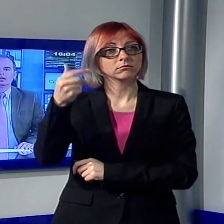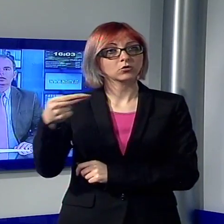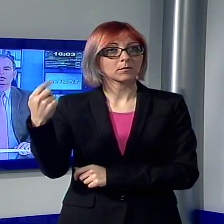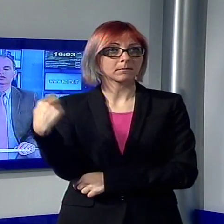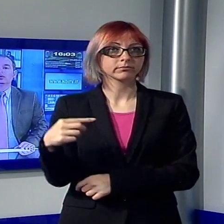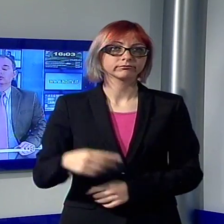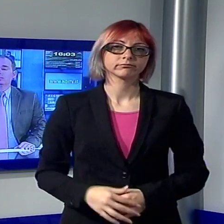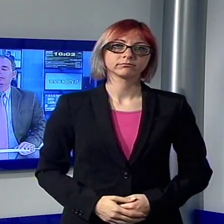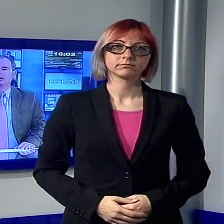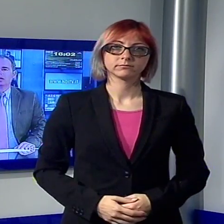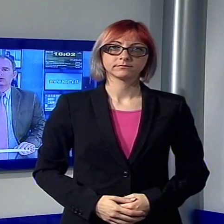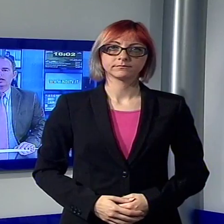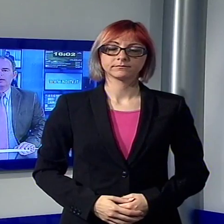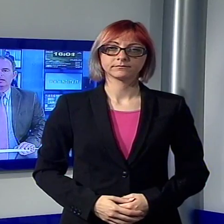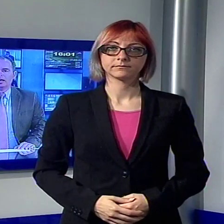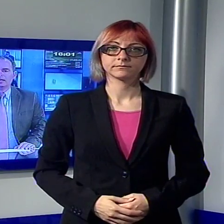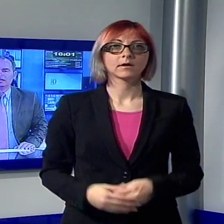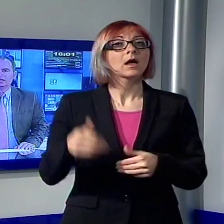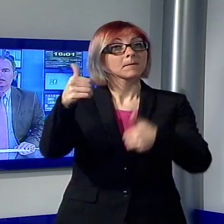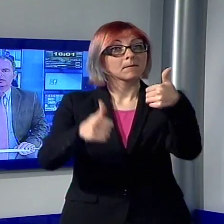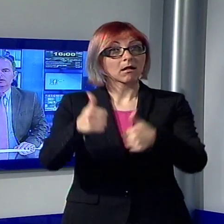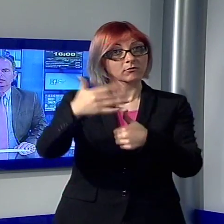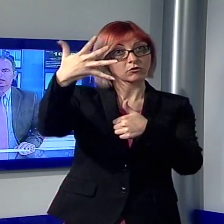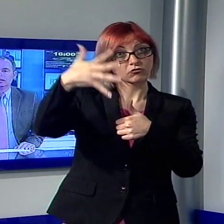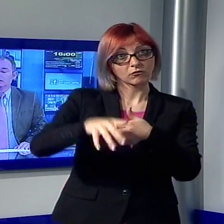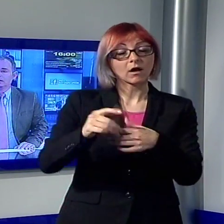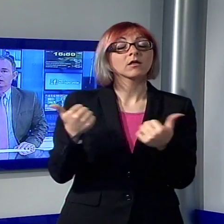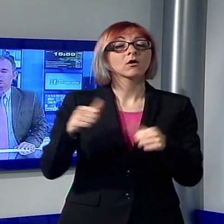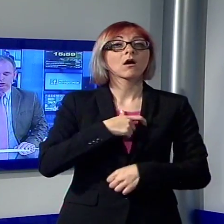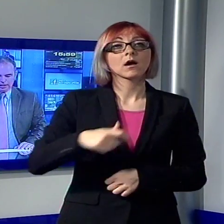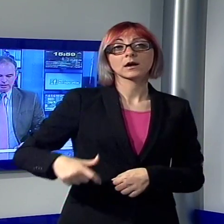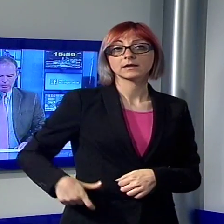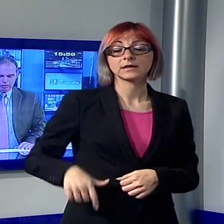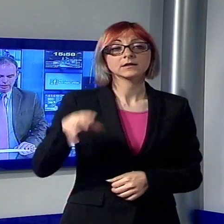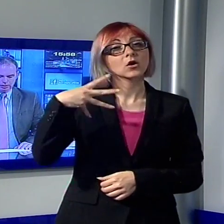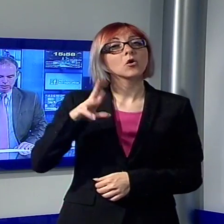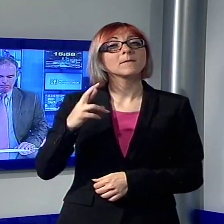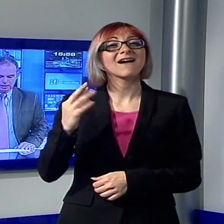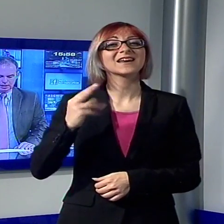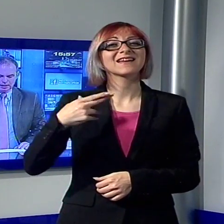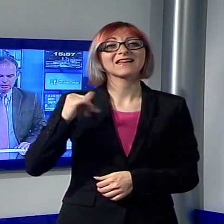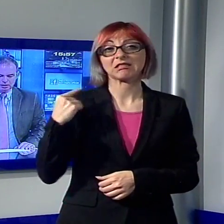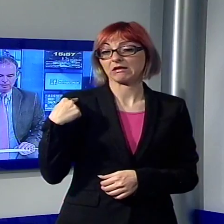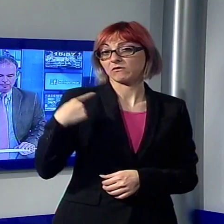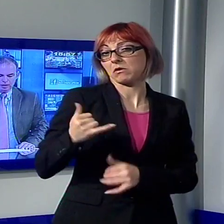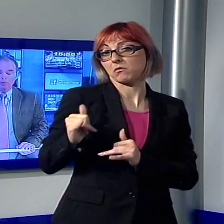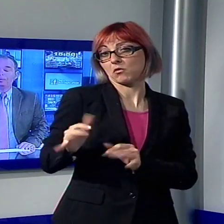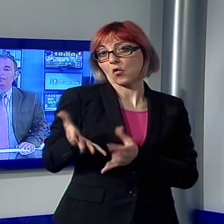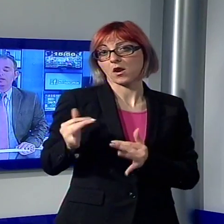Il giorno dopo il ballottaggio è arrivata anche la dichiarazione del sindaco uscente Maurizio Marchetti che fa i complimenti